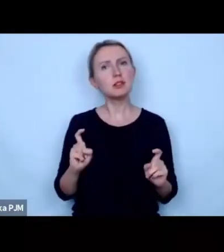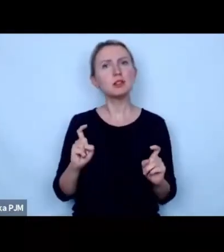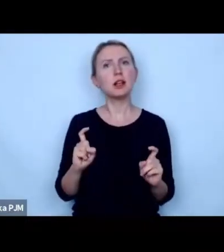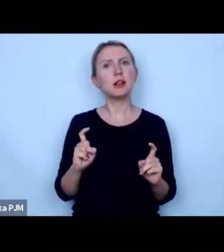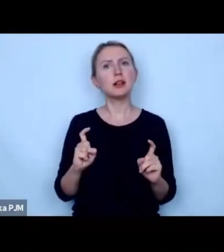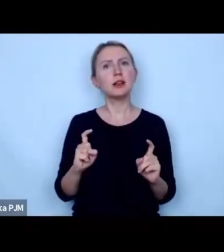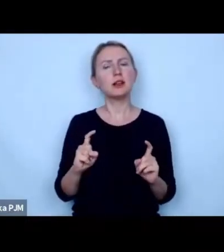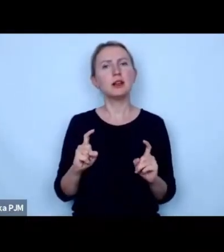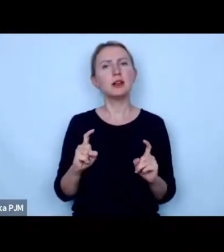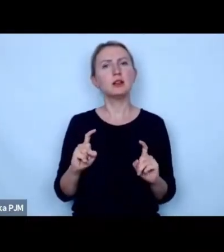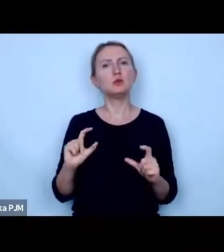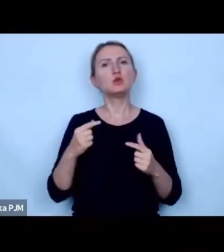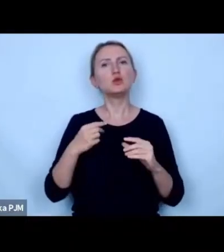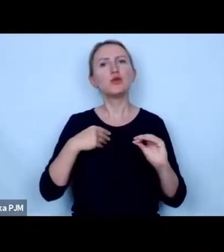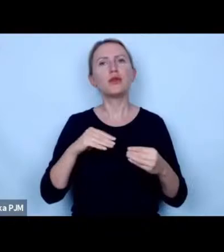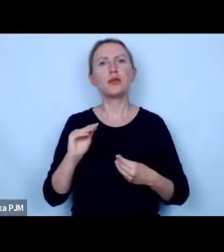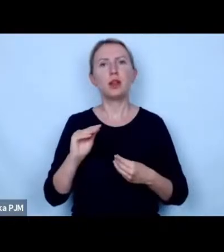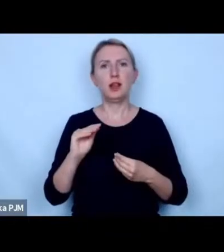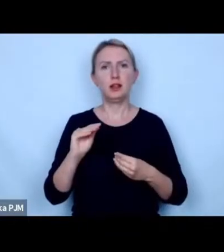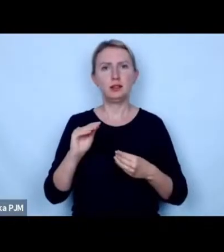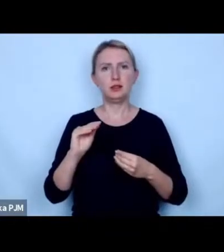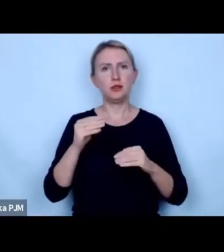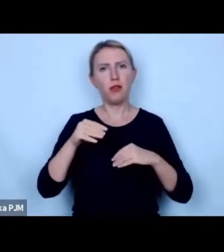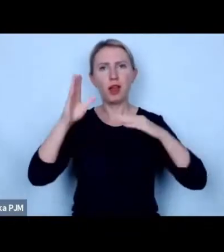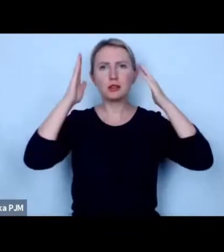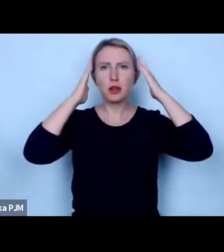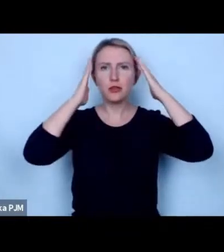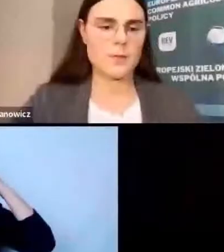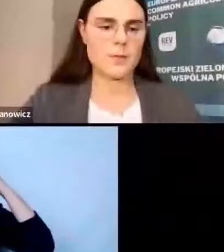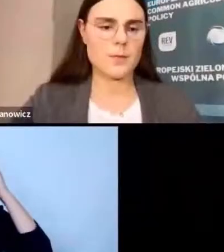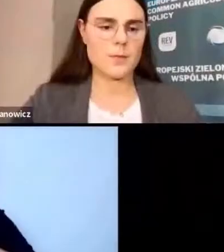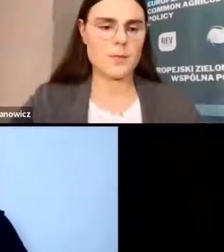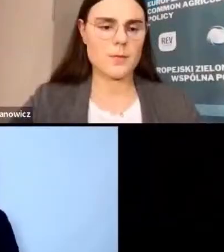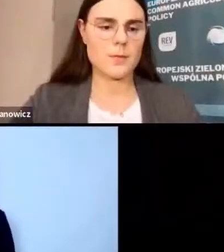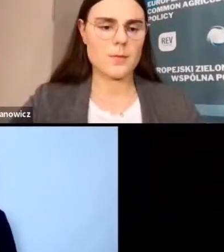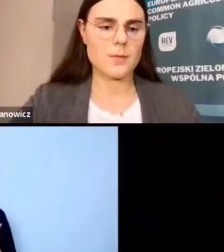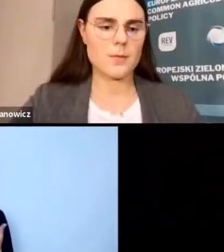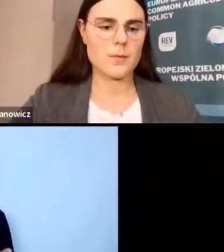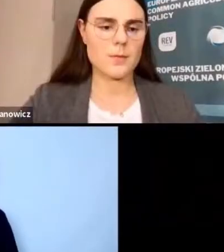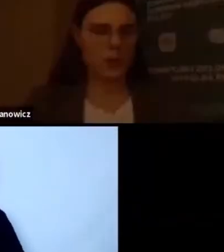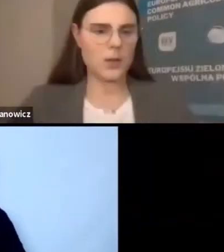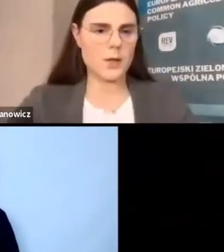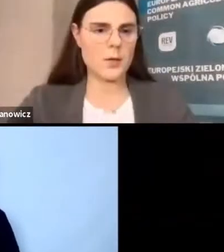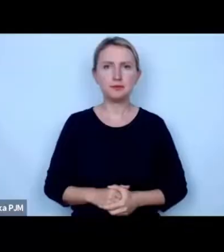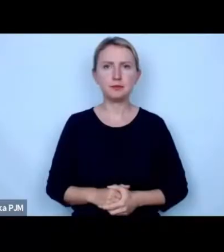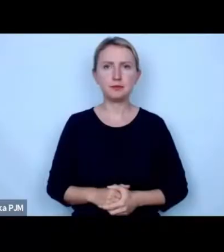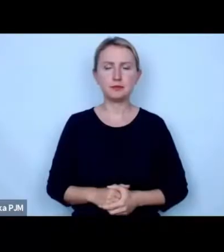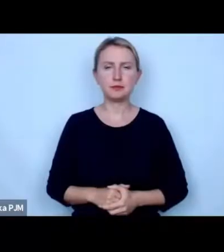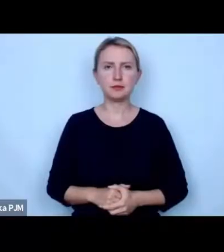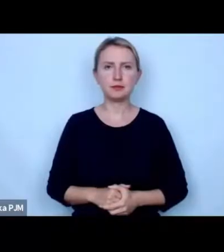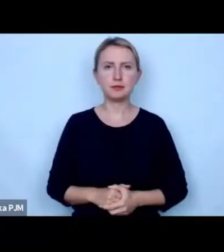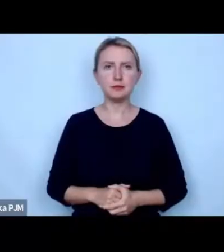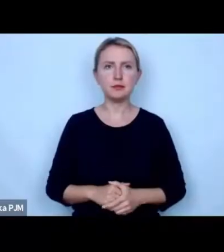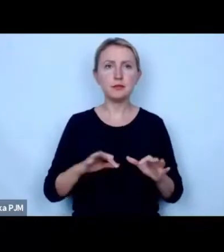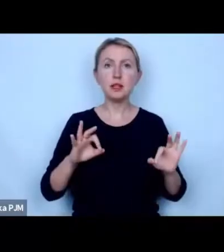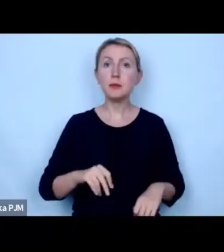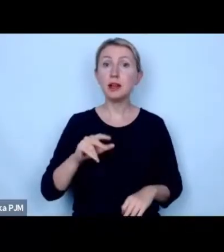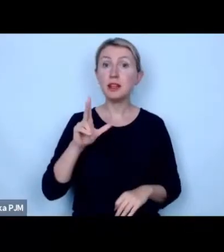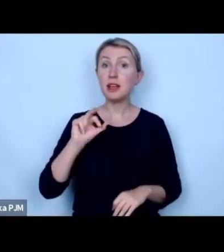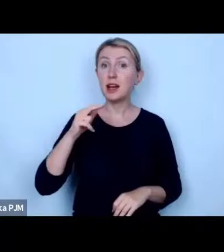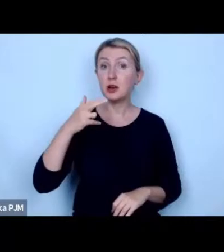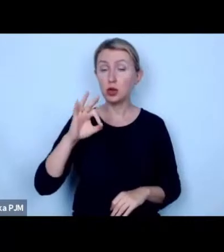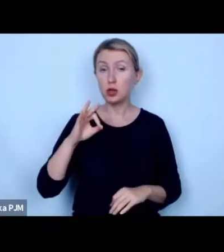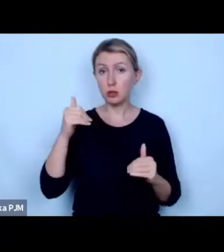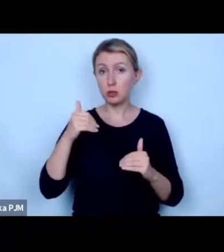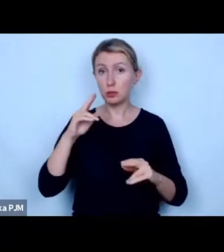sięgać po coś więcej po zwiększeniu tej świadomości dziękuję Pani Karolino może